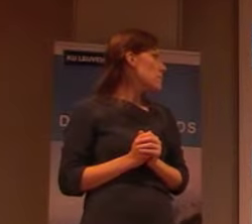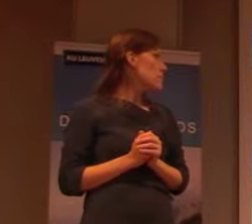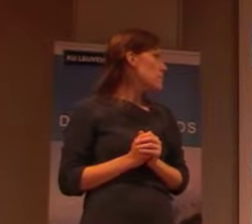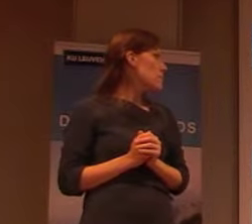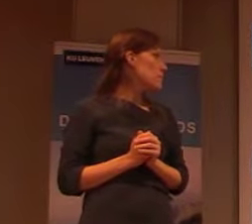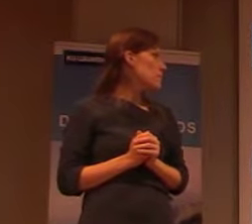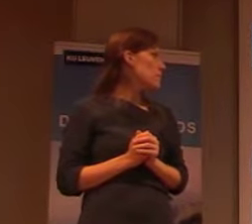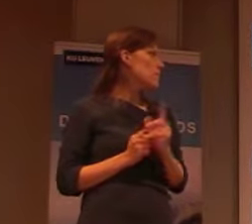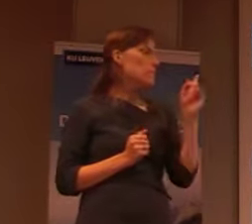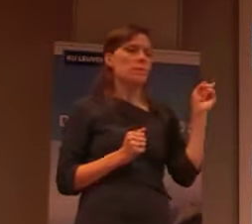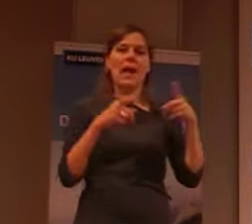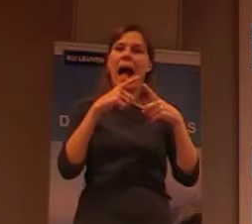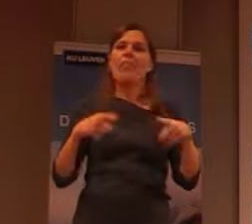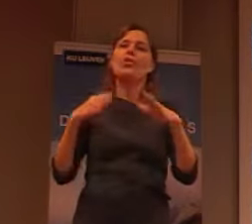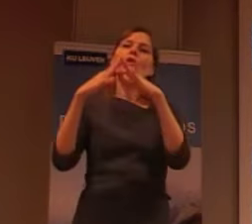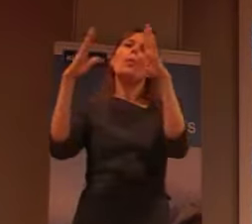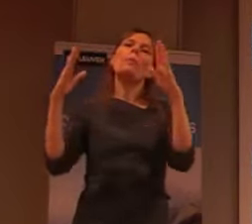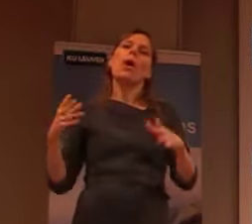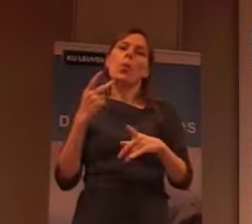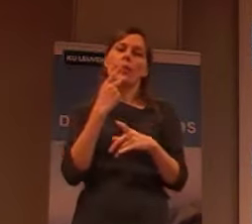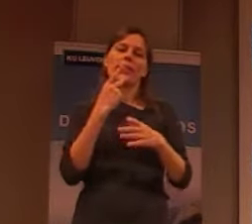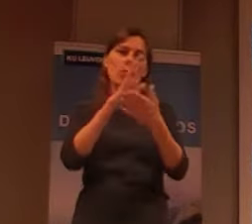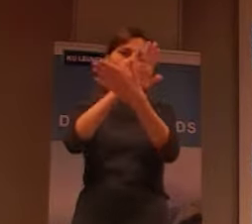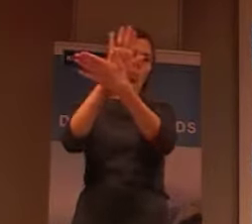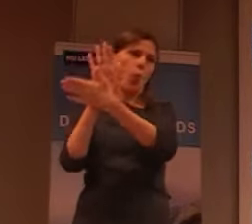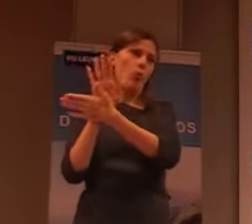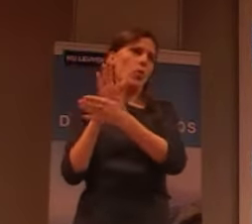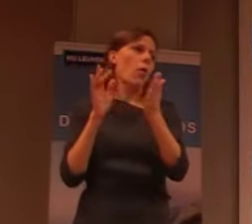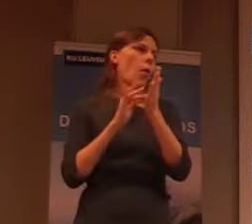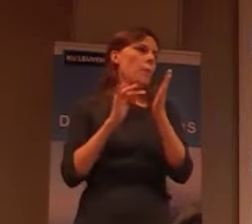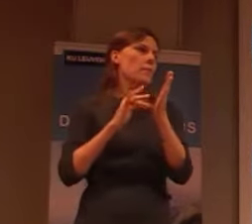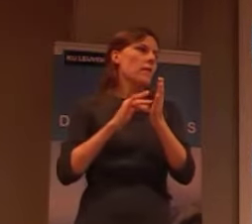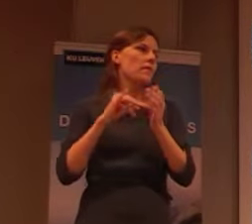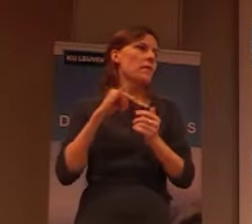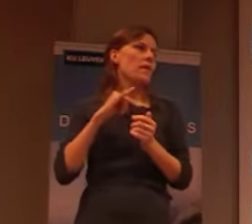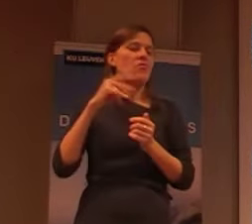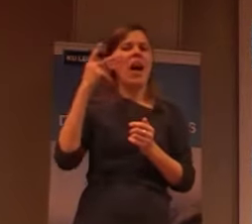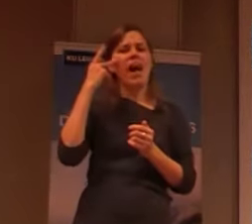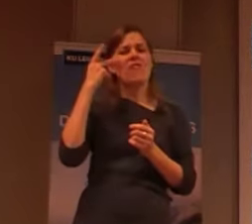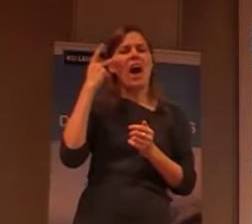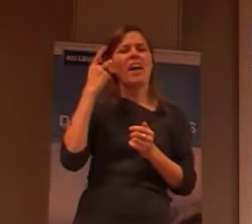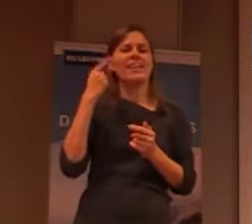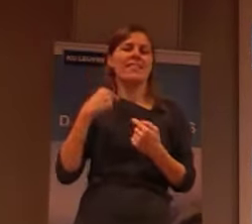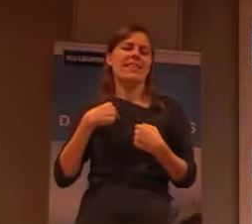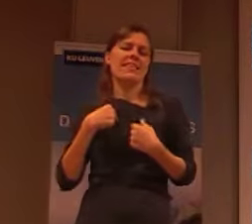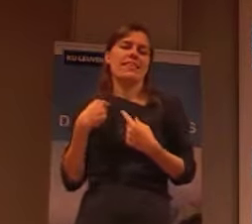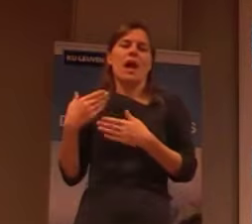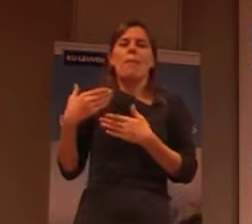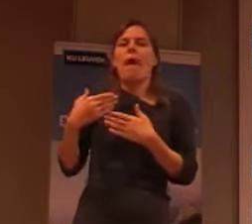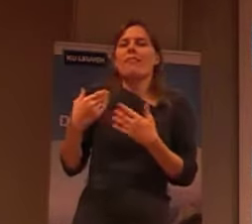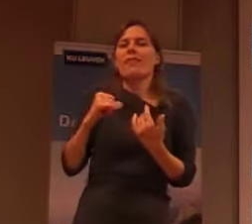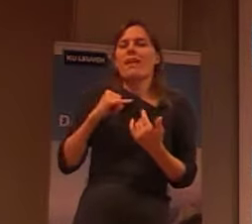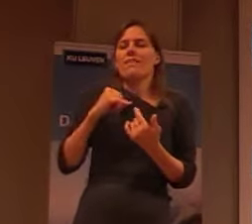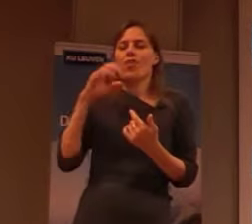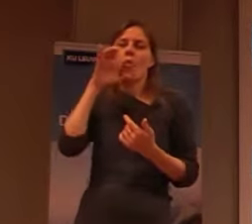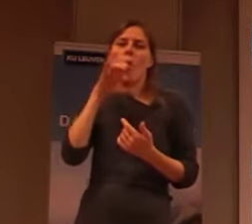Dit is een ander gebouw dat ik eventjes wilde laten zien, omdat, dat is een ervaring die je dikwijls hebt in Congo, dat is als je ergens